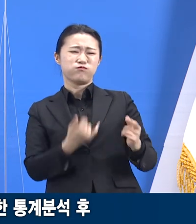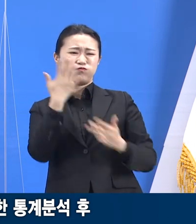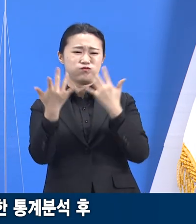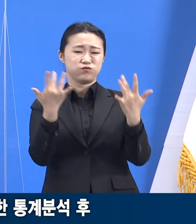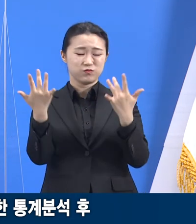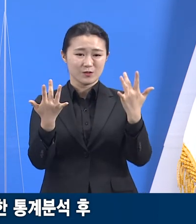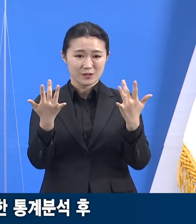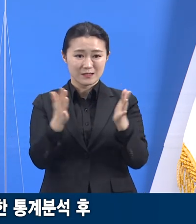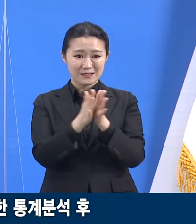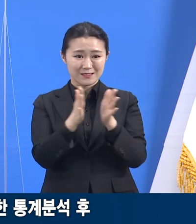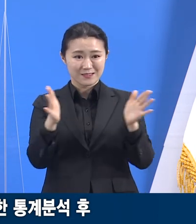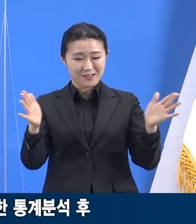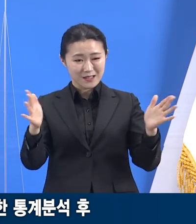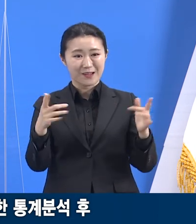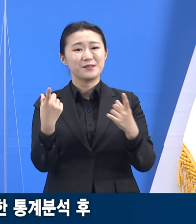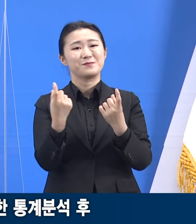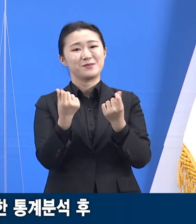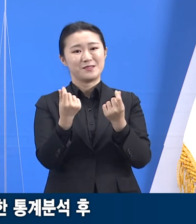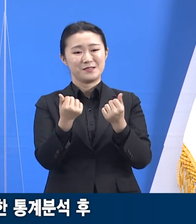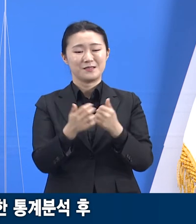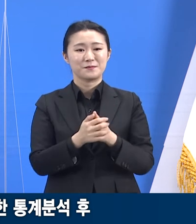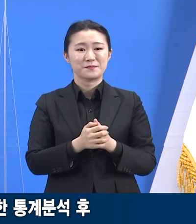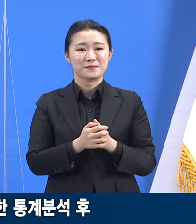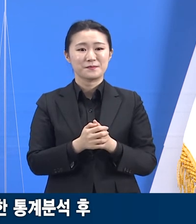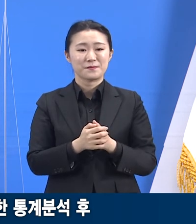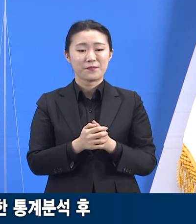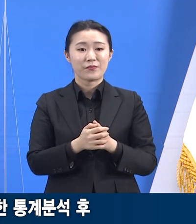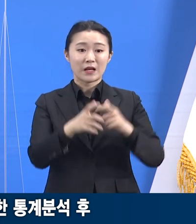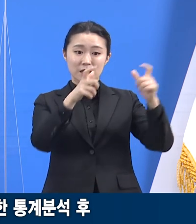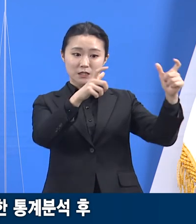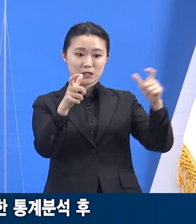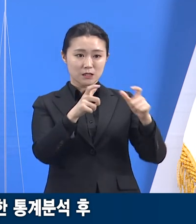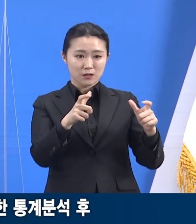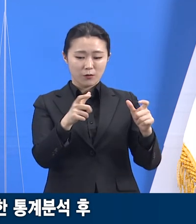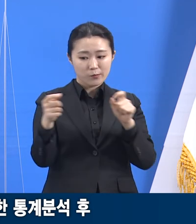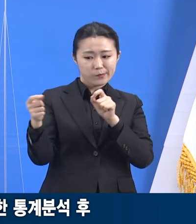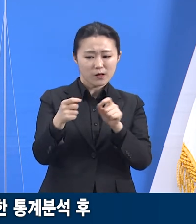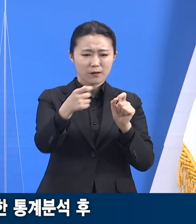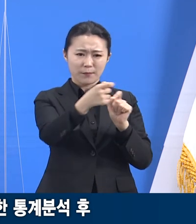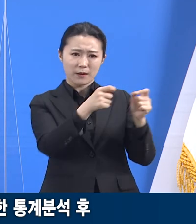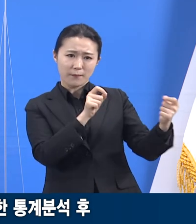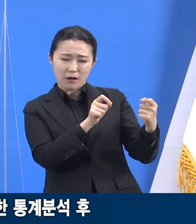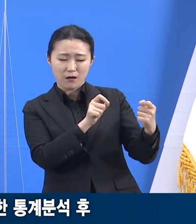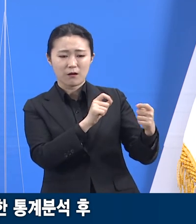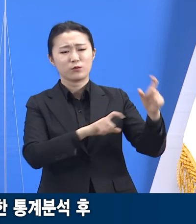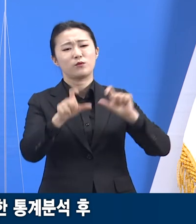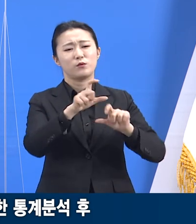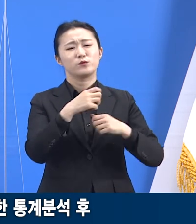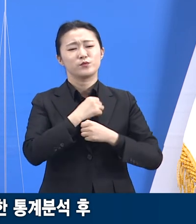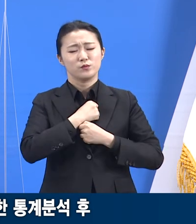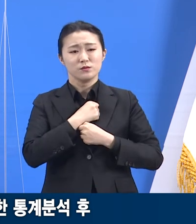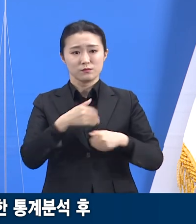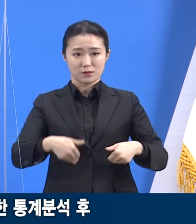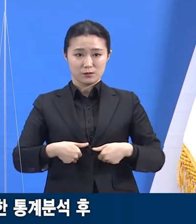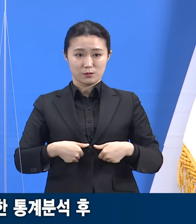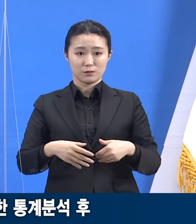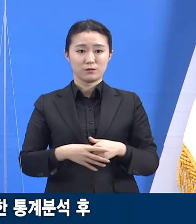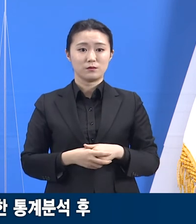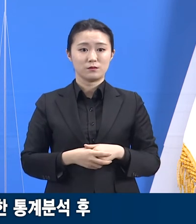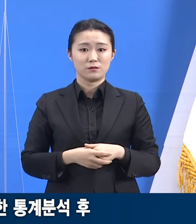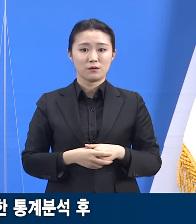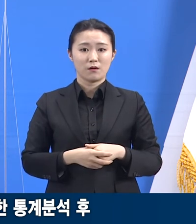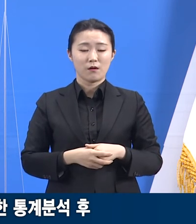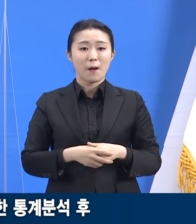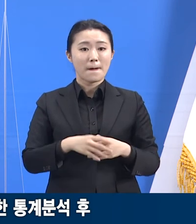번질 수 있습니다. 지리적으로 인접해 있다면 더욱 조심해야 합니다. 변이주